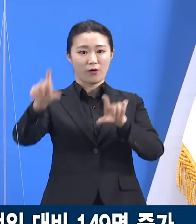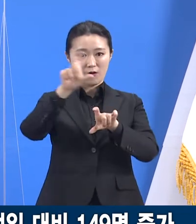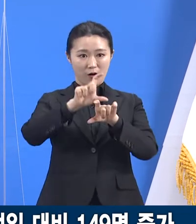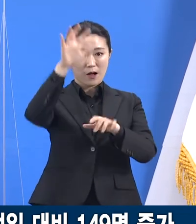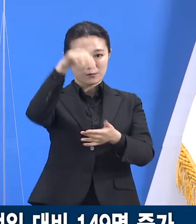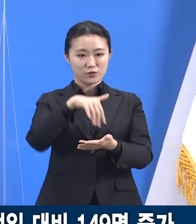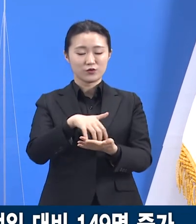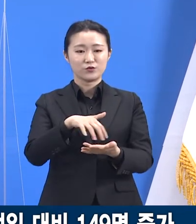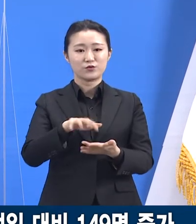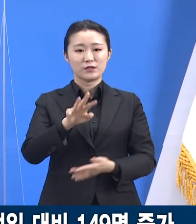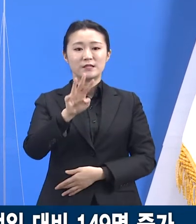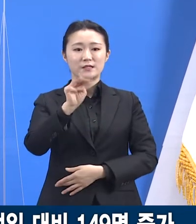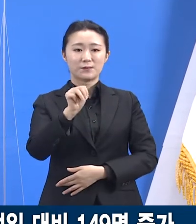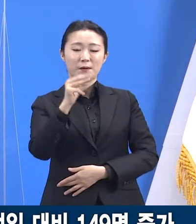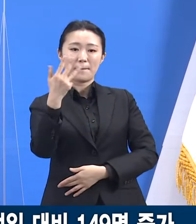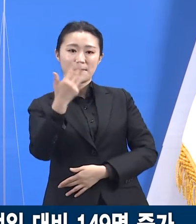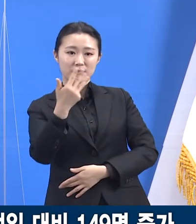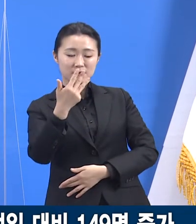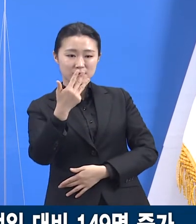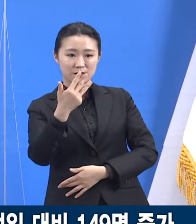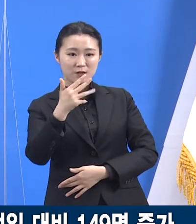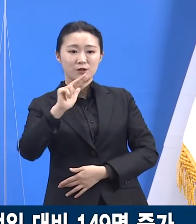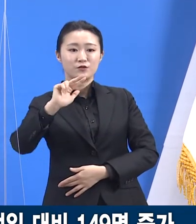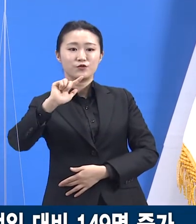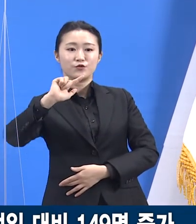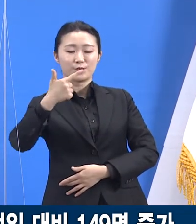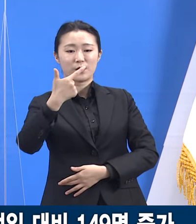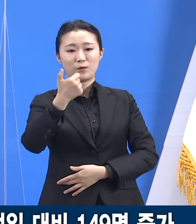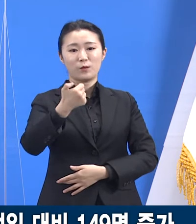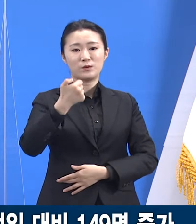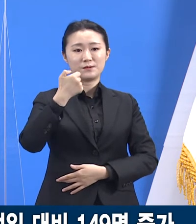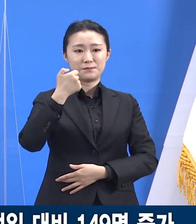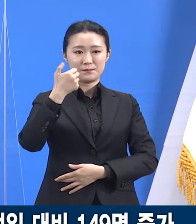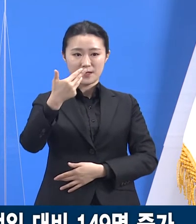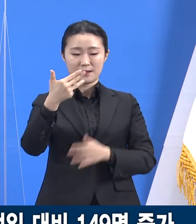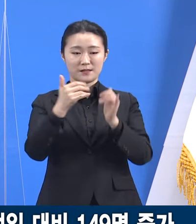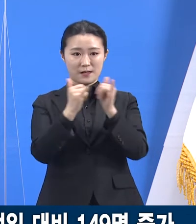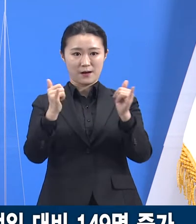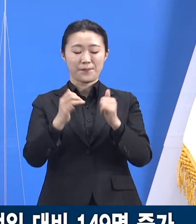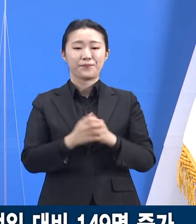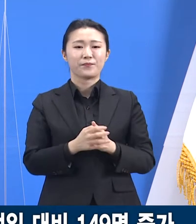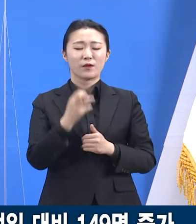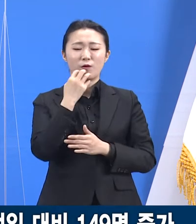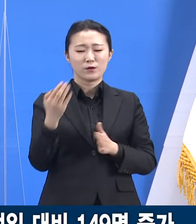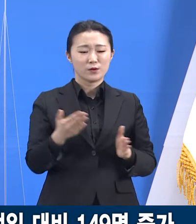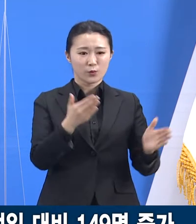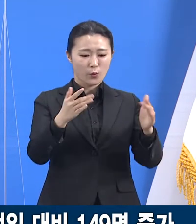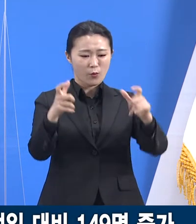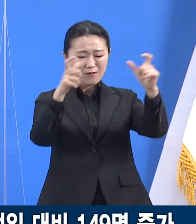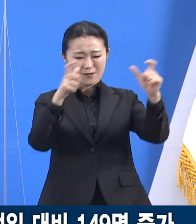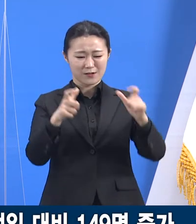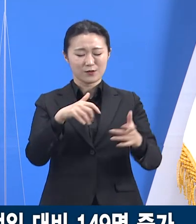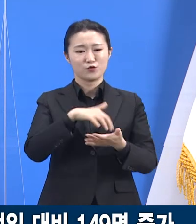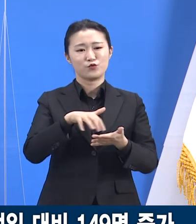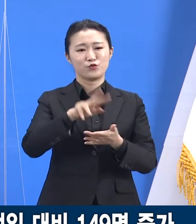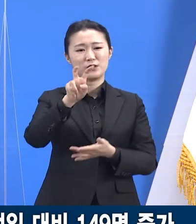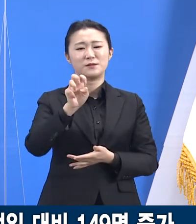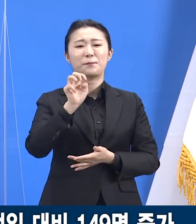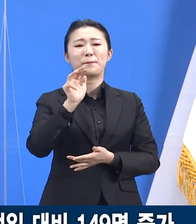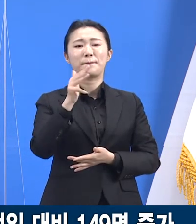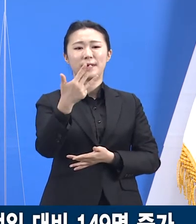38,653명으로 도내 28개 시군에서 확진자가 발생하였습니다.